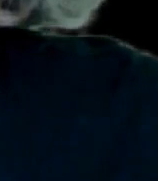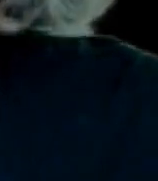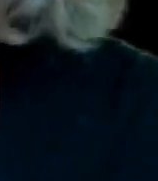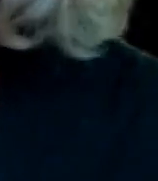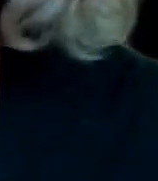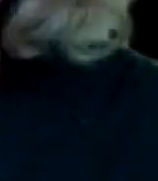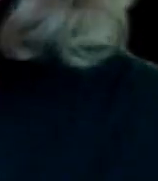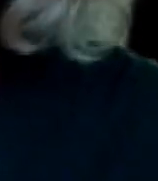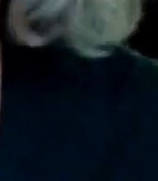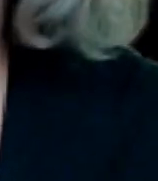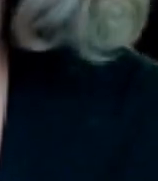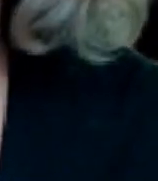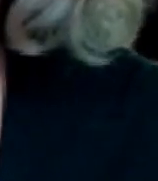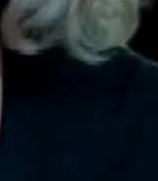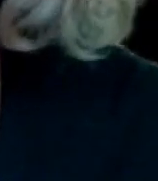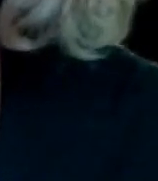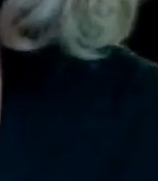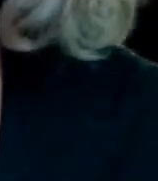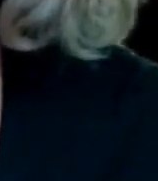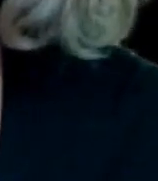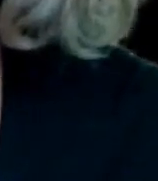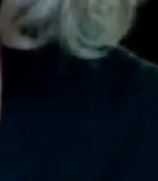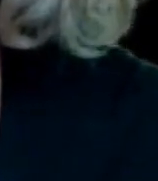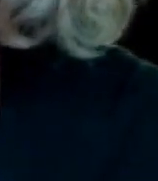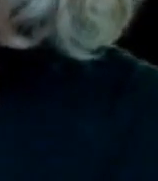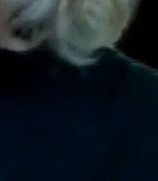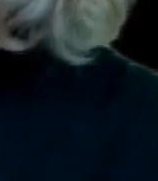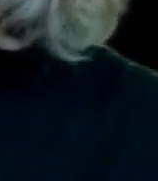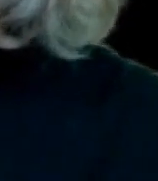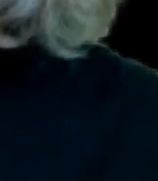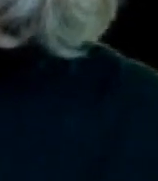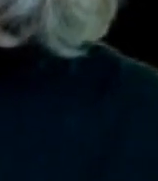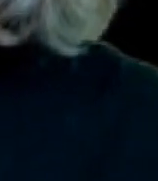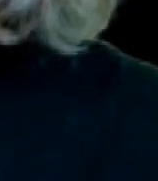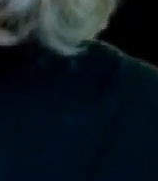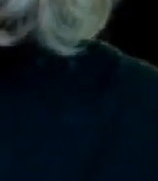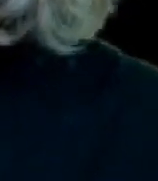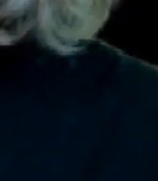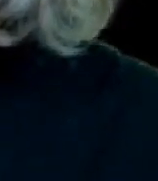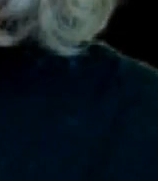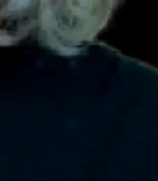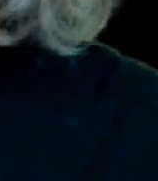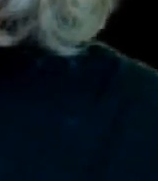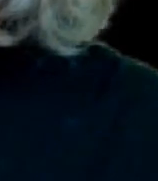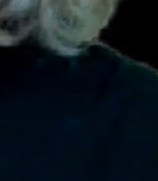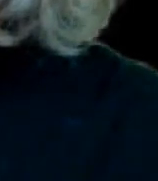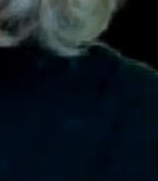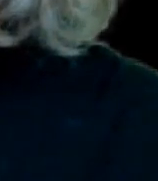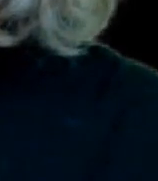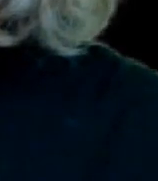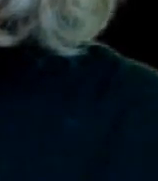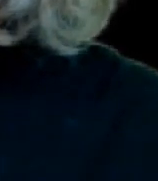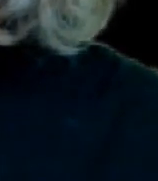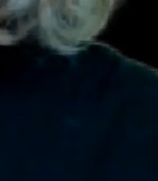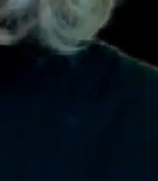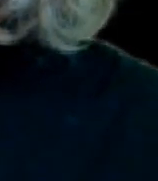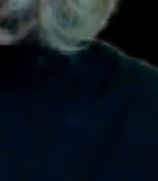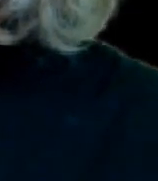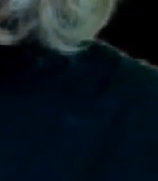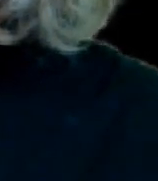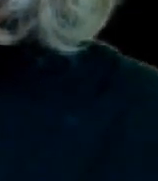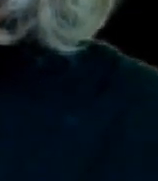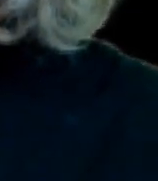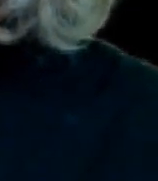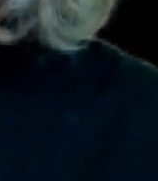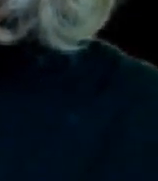% que está consumiendo literalmente a todo el planeta a toda